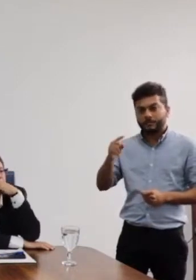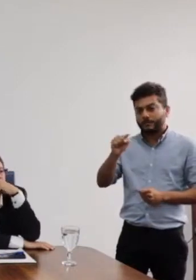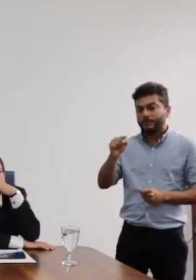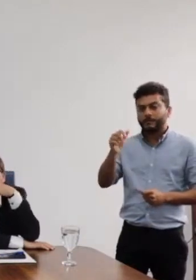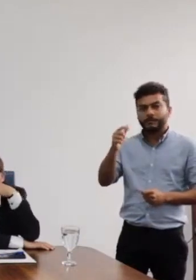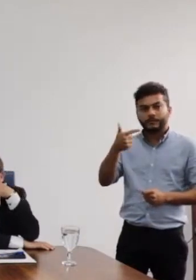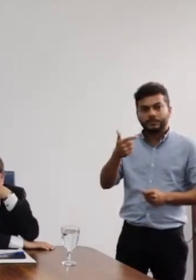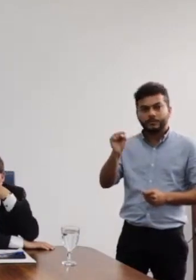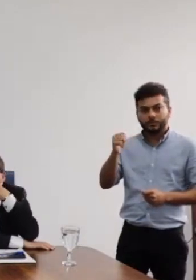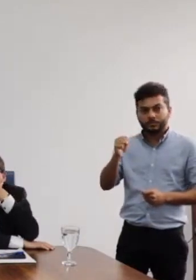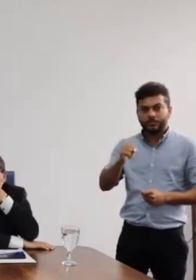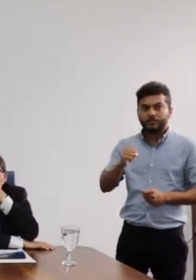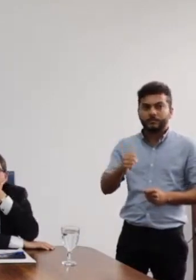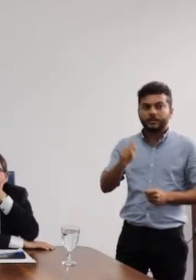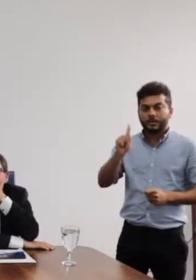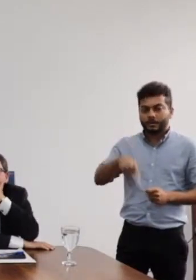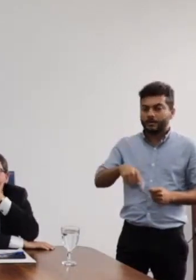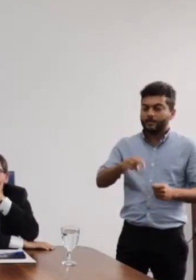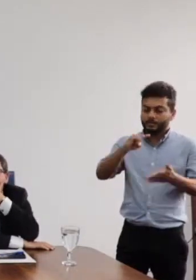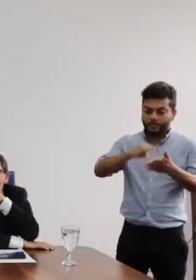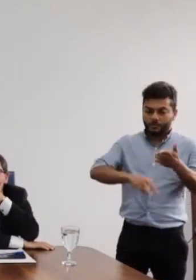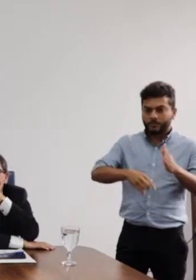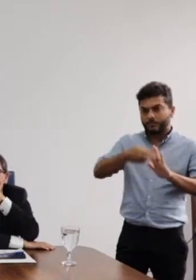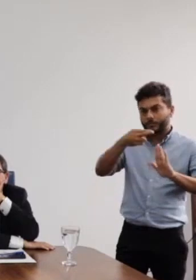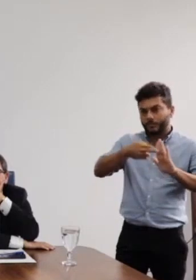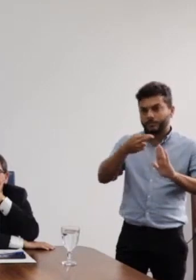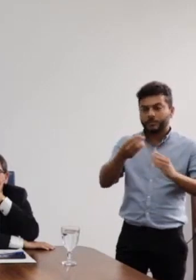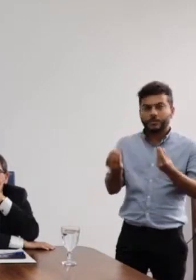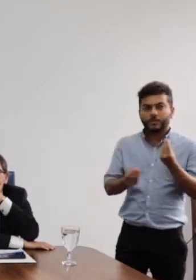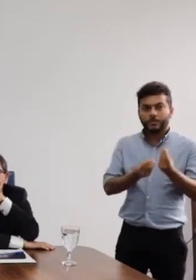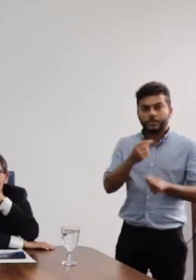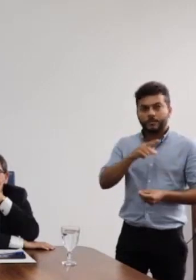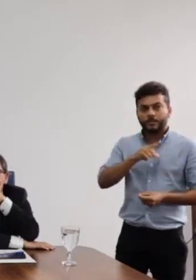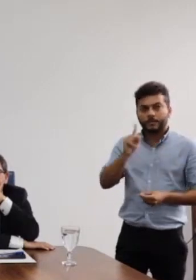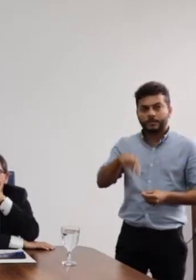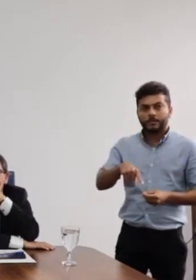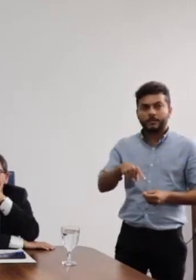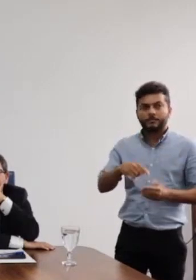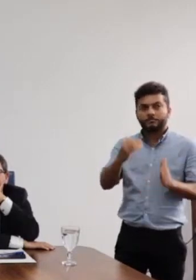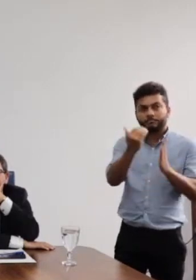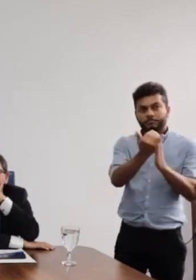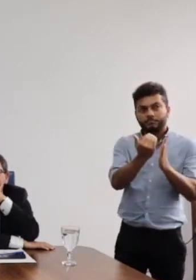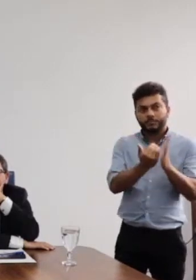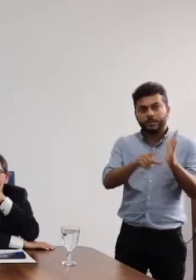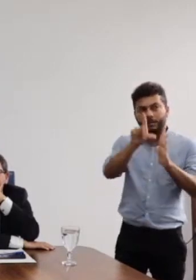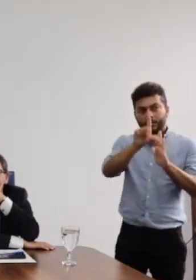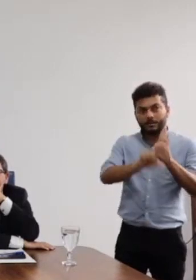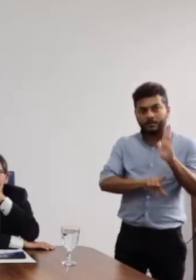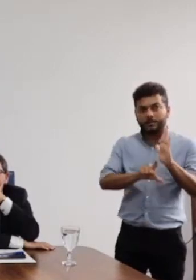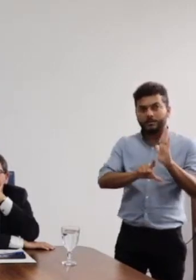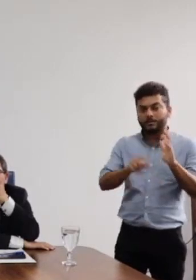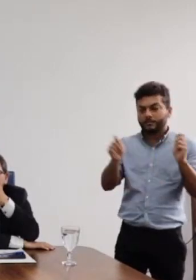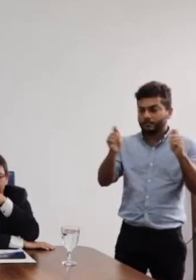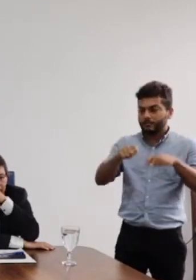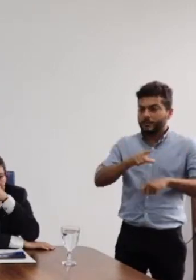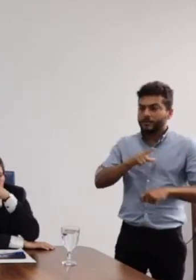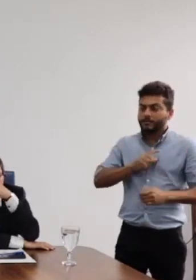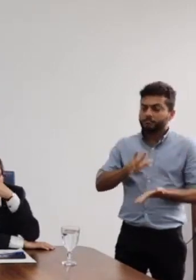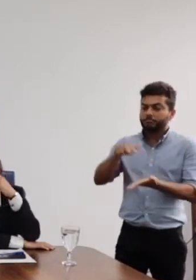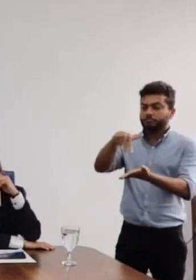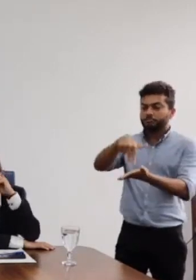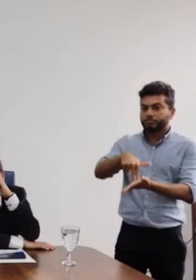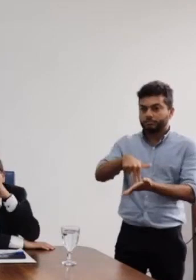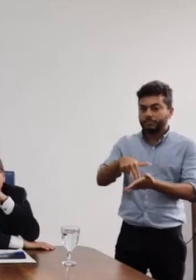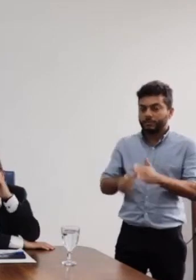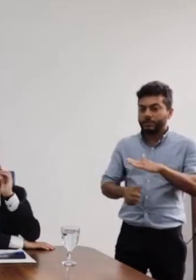minuta de resolução que dispõe sobre os procedimentos para a composição das listas tríplices para nomeação de reitor e vice-reitor